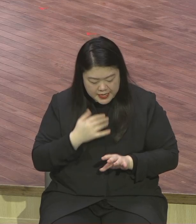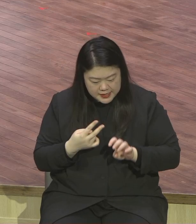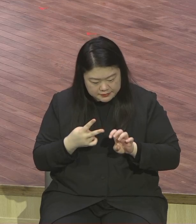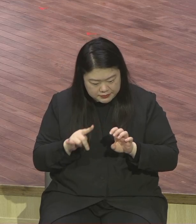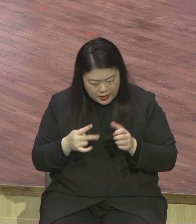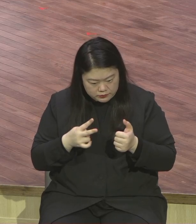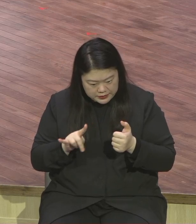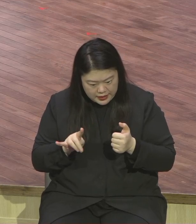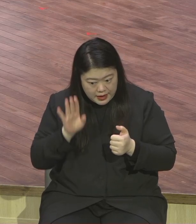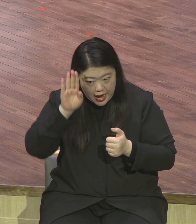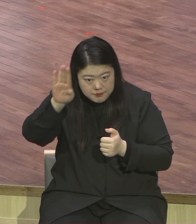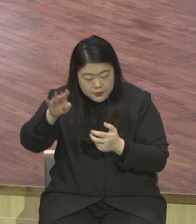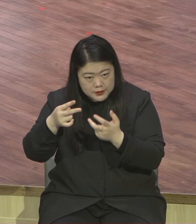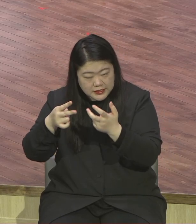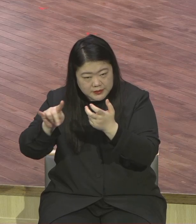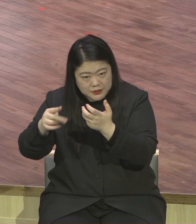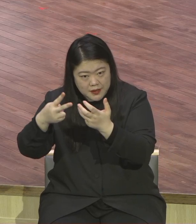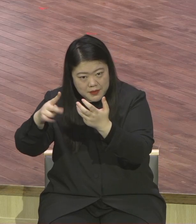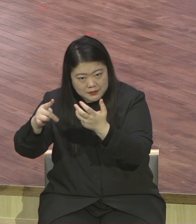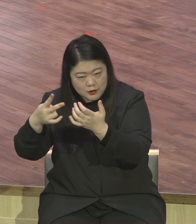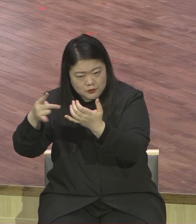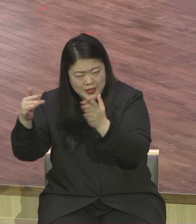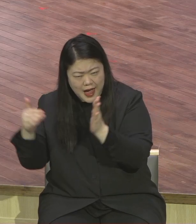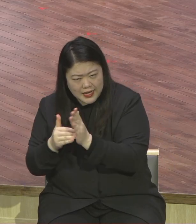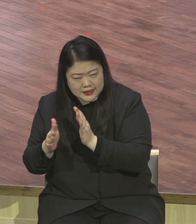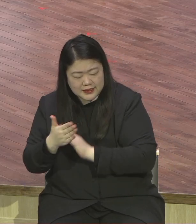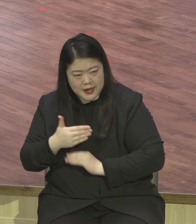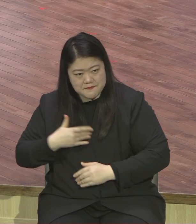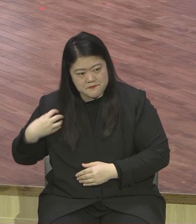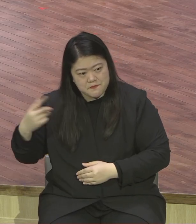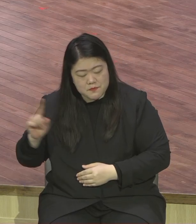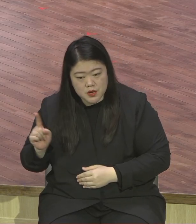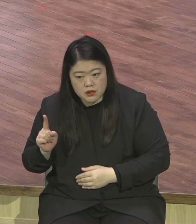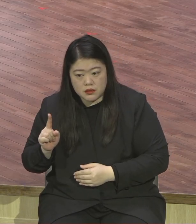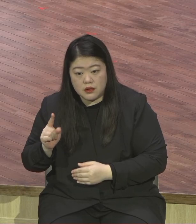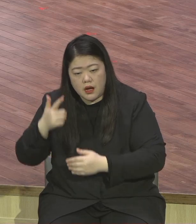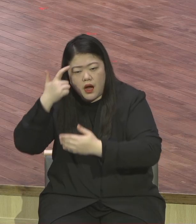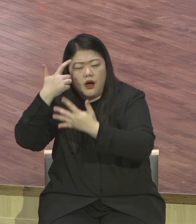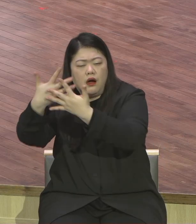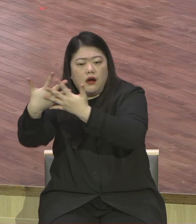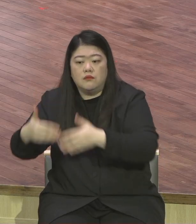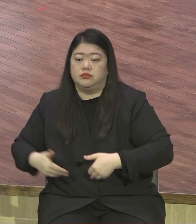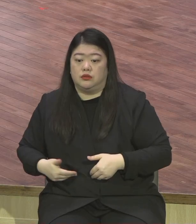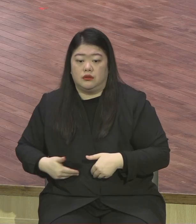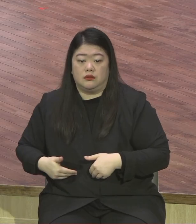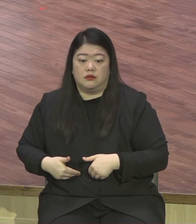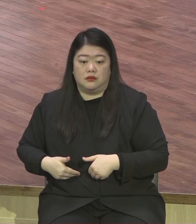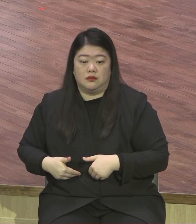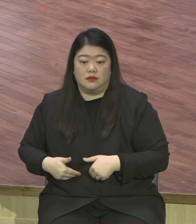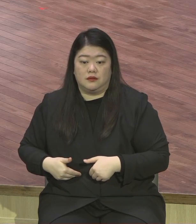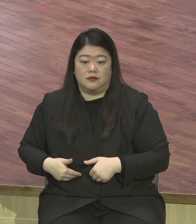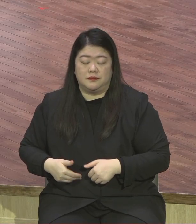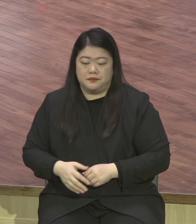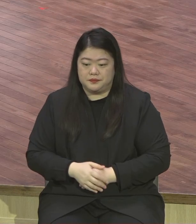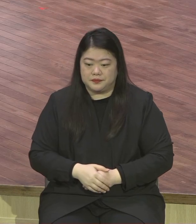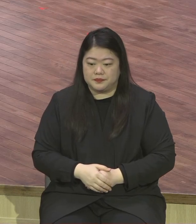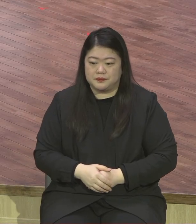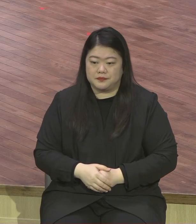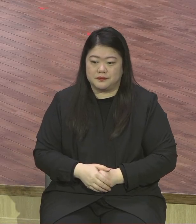내가 살리라. 큰 그림. 큰 그림. 오늘 본문에 보니까 예수님의 제자들이 예수님께 한 가지